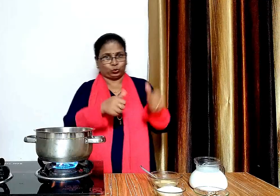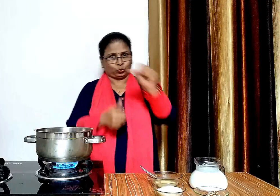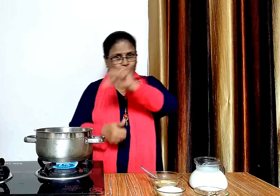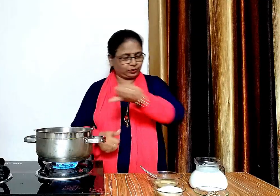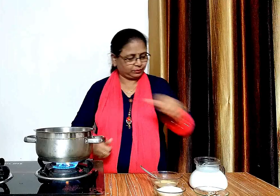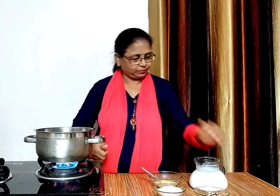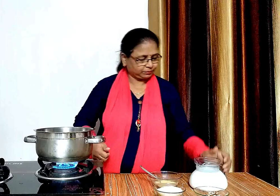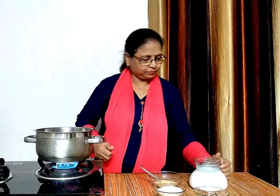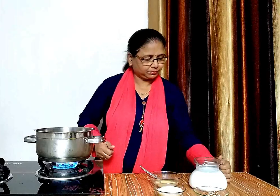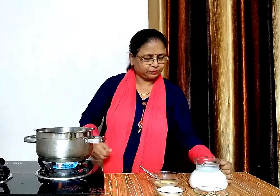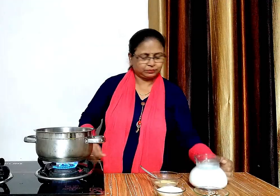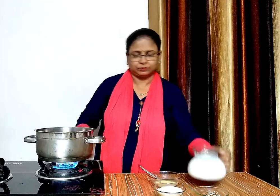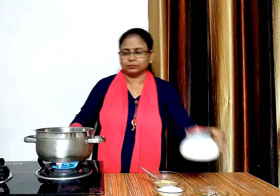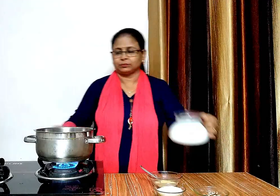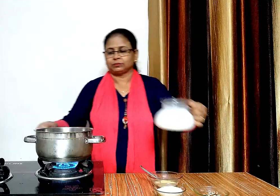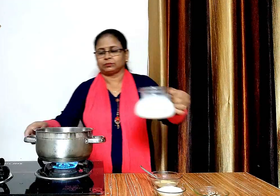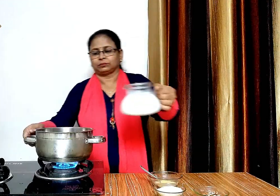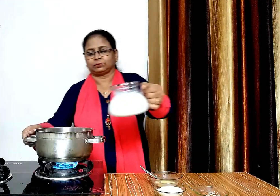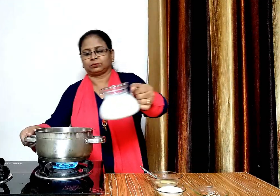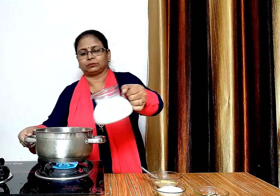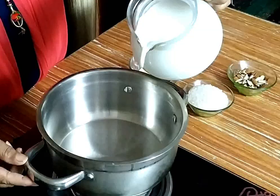अब इसमें करीब धाई गलास दूट को डाल लेंगे